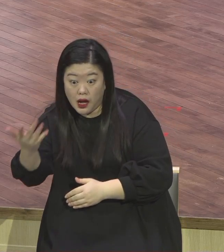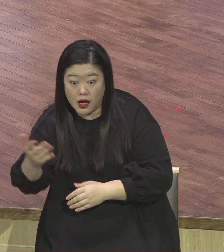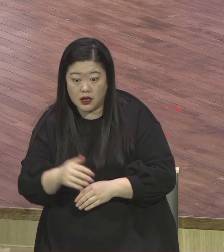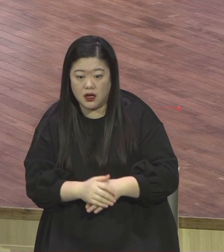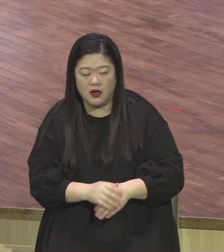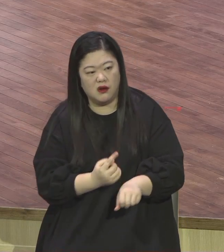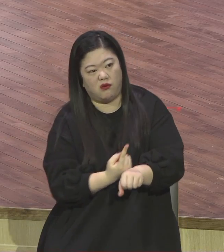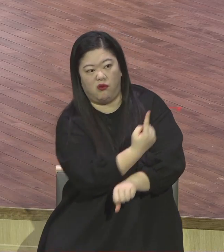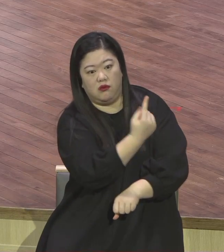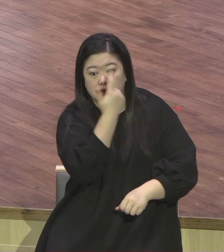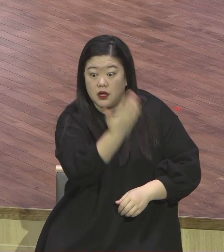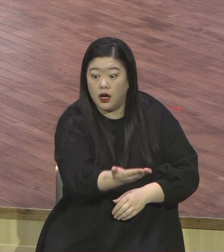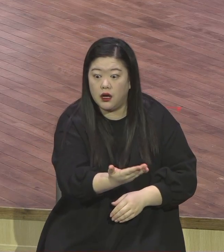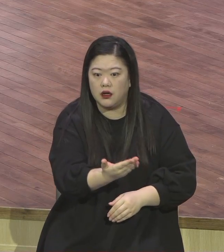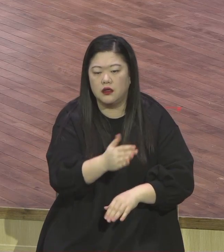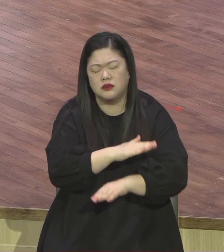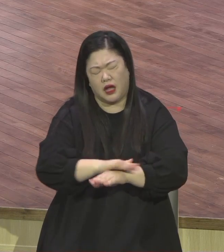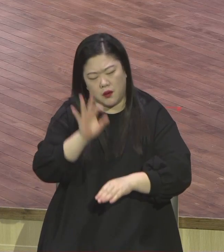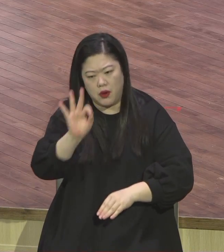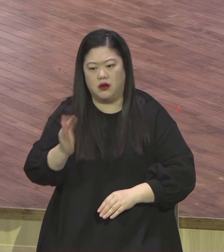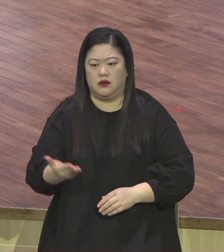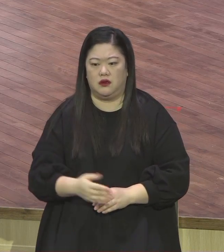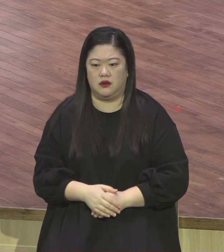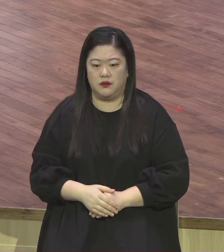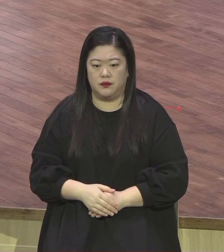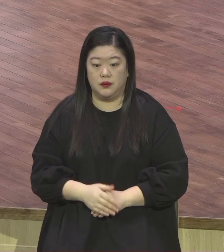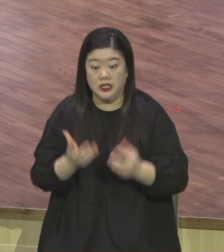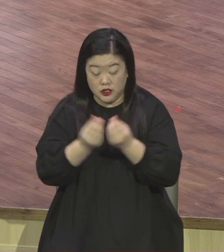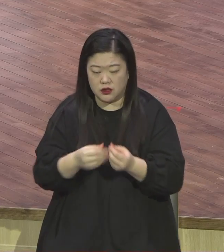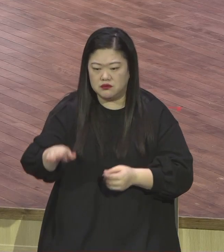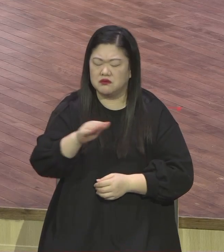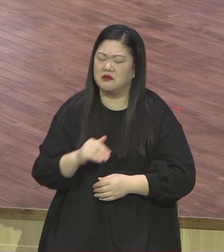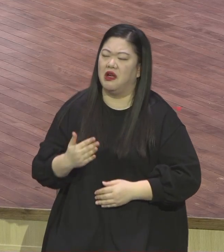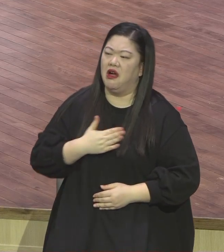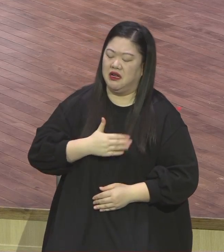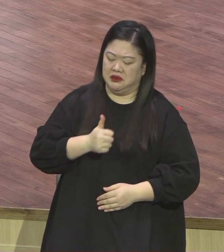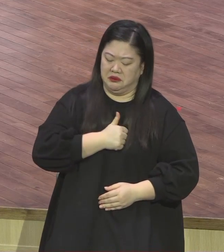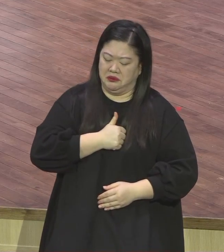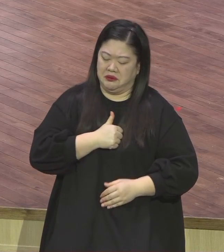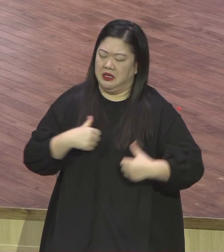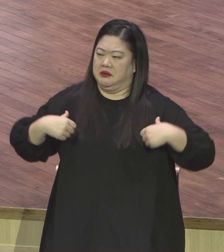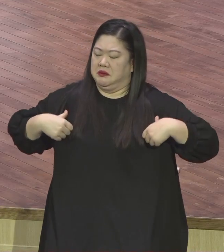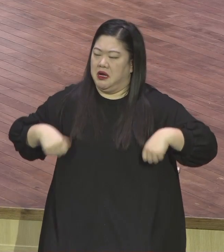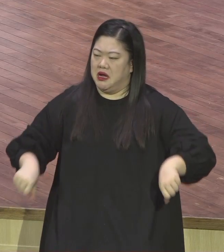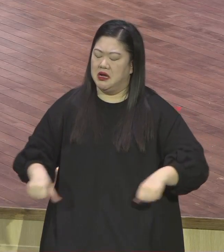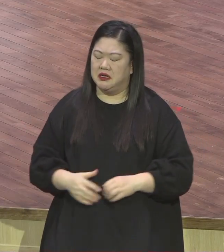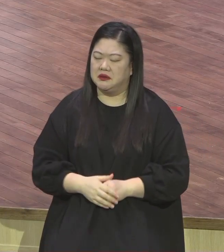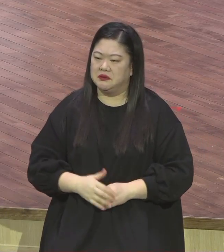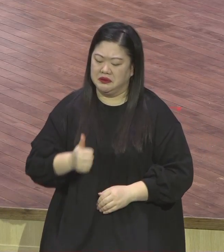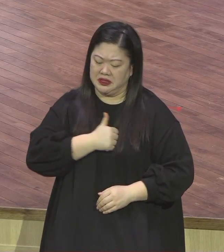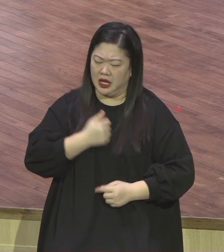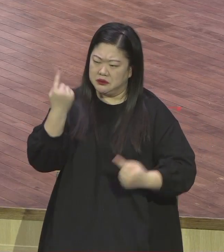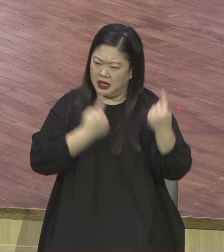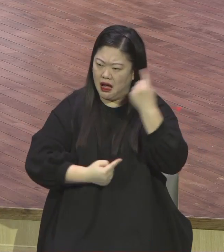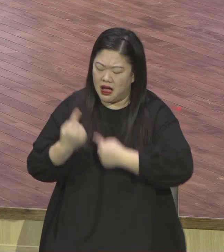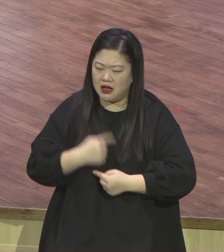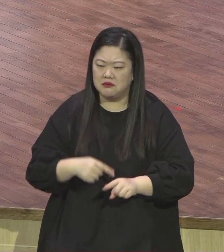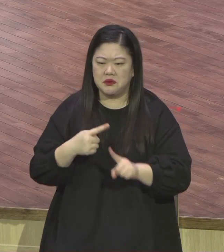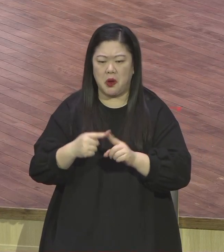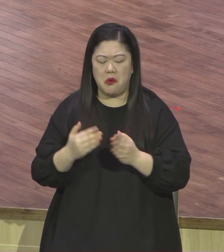갈등을 위하여 나 시험 들어서 나 낙심 나 지분 납부하는 자동집 상해 나 은혜 못 받아서 나 나무 힘들어 그 내용 보세요.